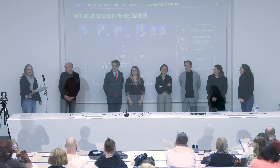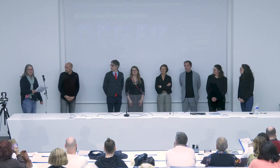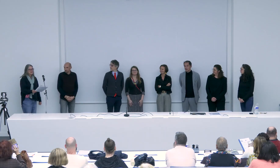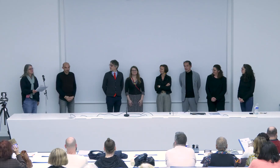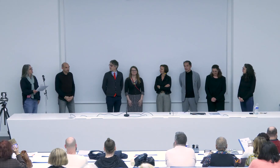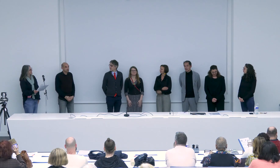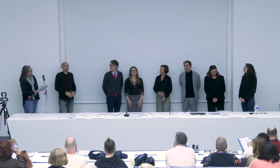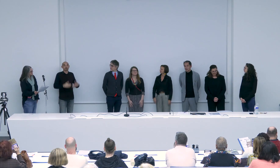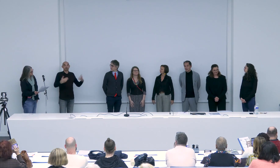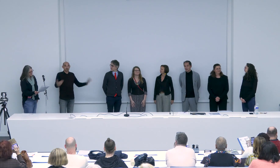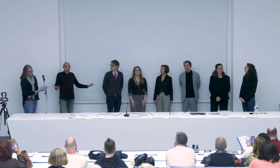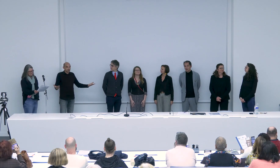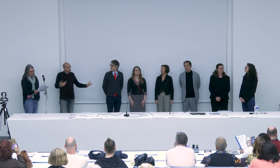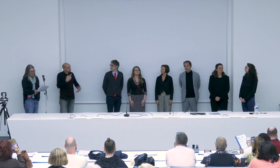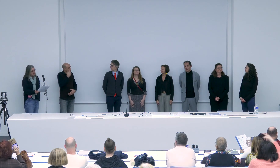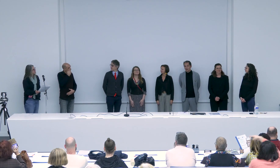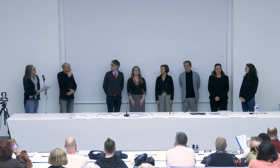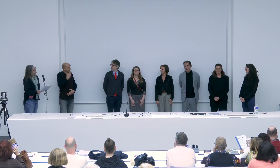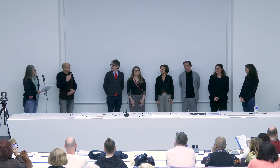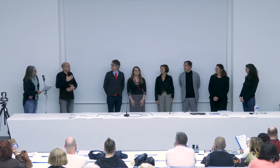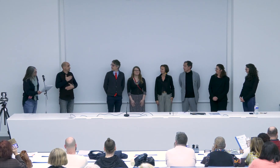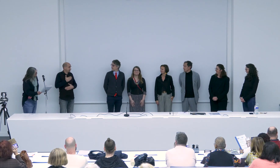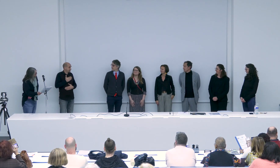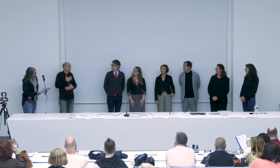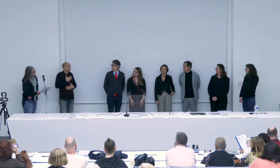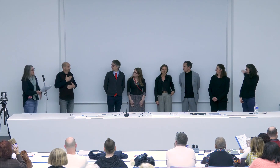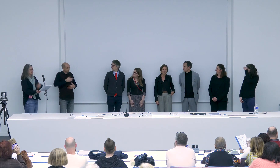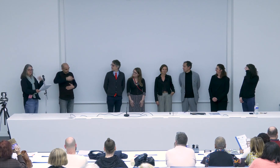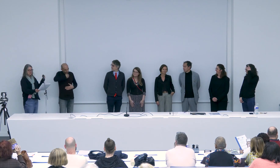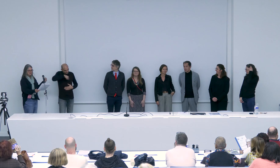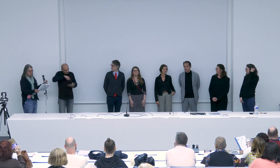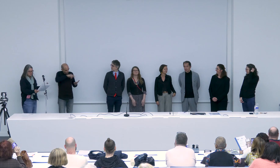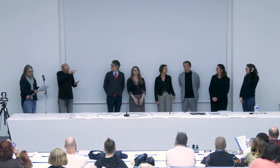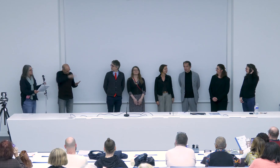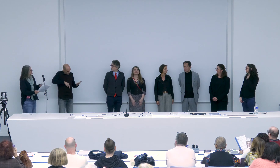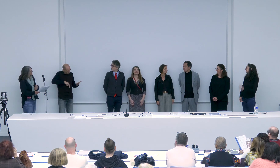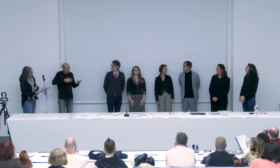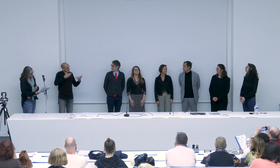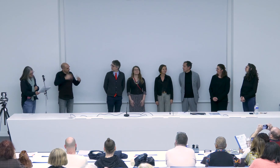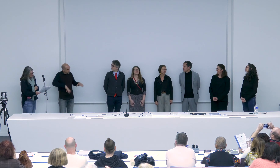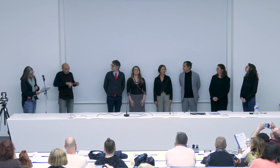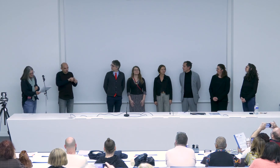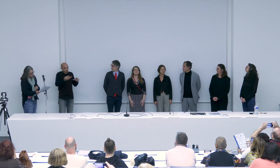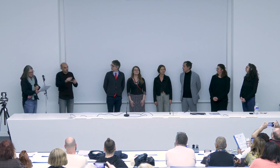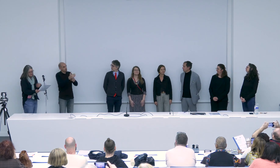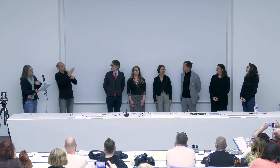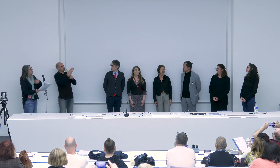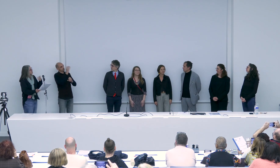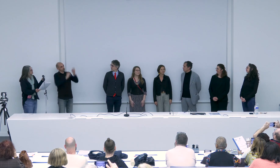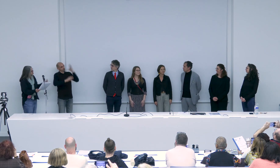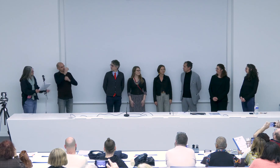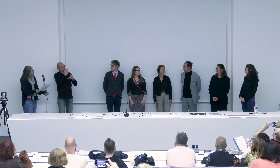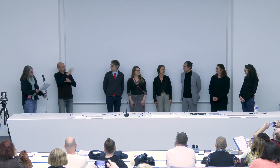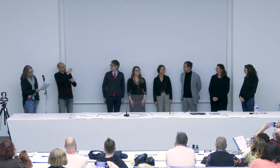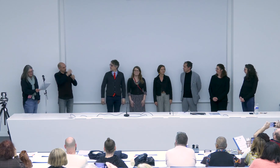alors chère Attis après vous avoir lu après vous avoir vu présenter votre travail et